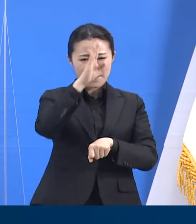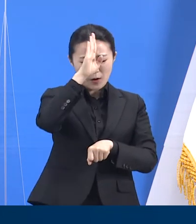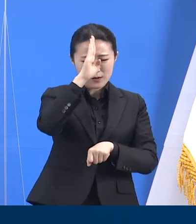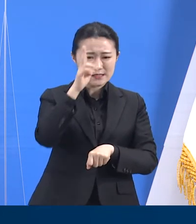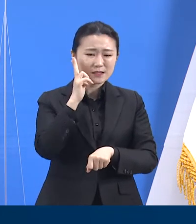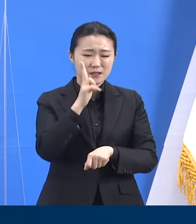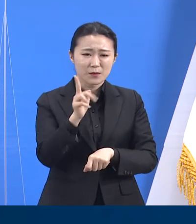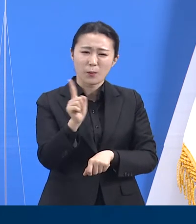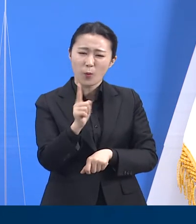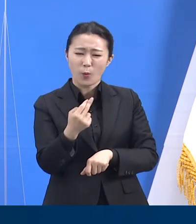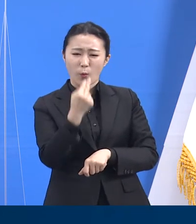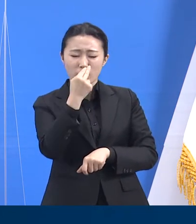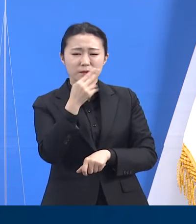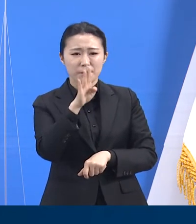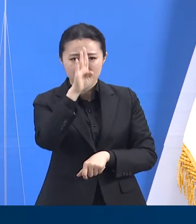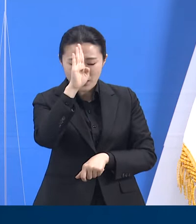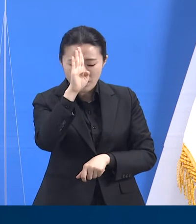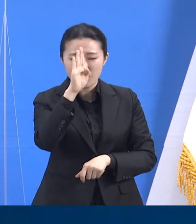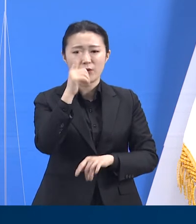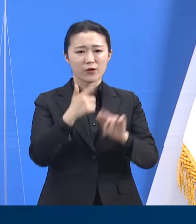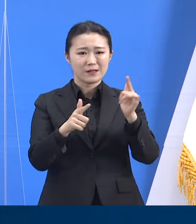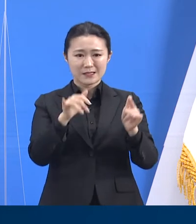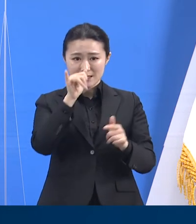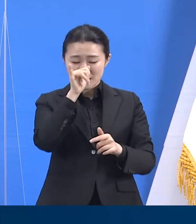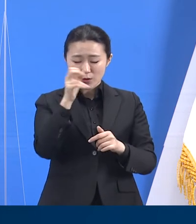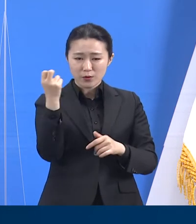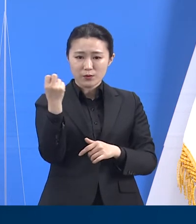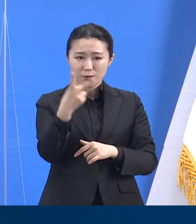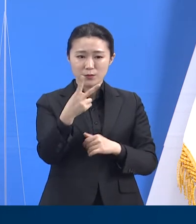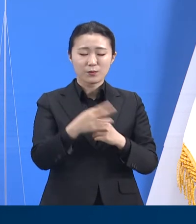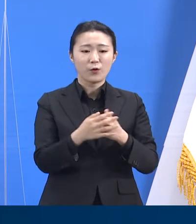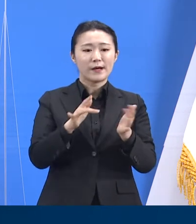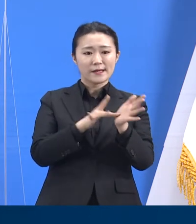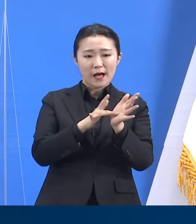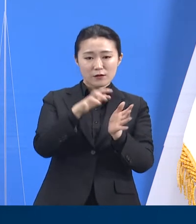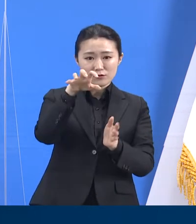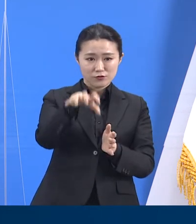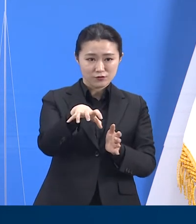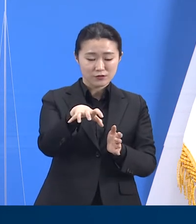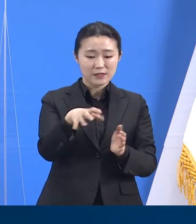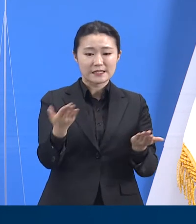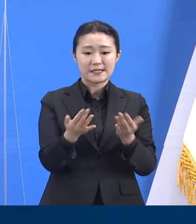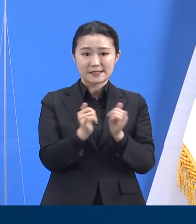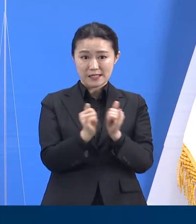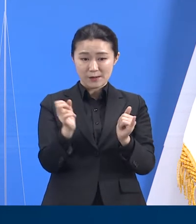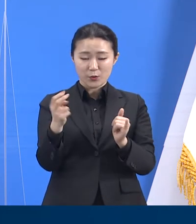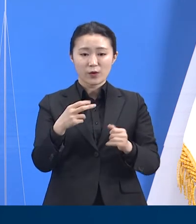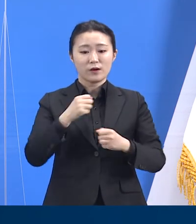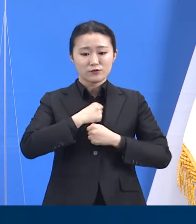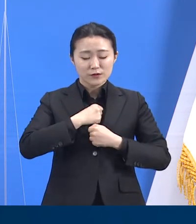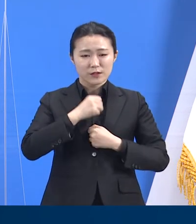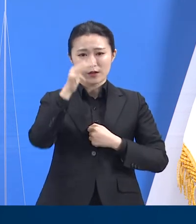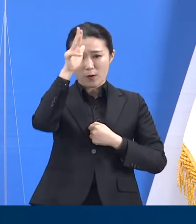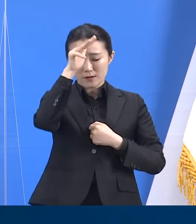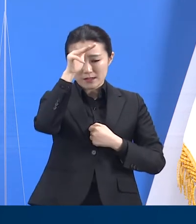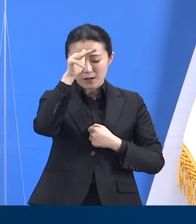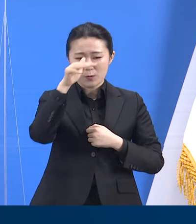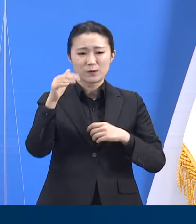의원급의 의료기관 및 약국의 종사자, 경찰, 소방, 군인 등과 같은 사회 필수인력들이